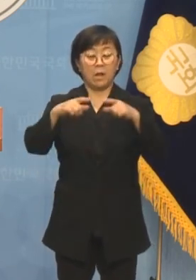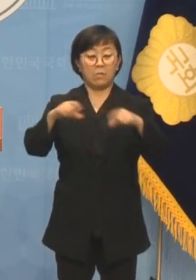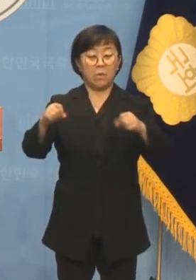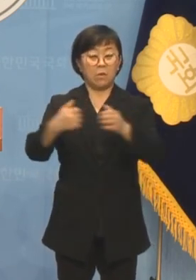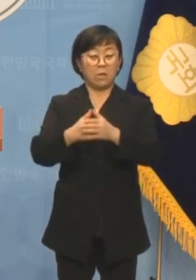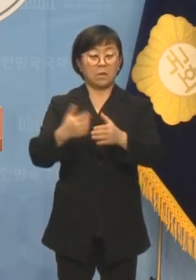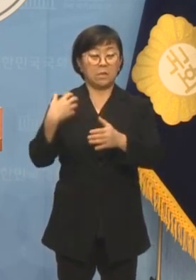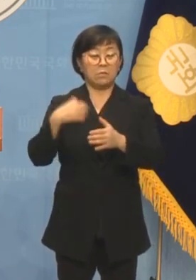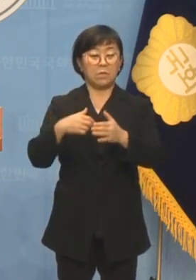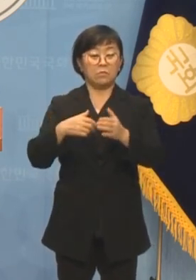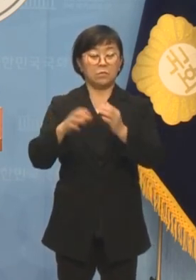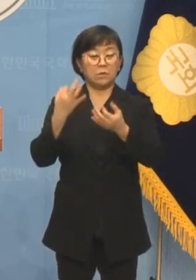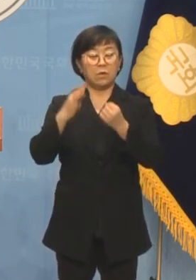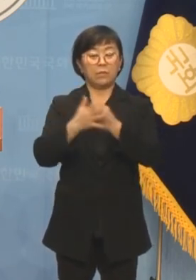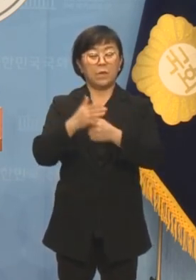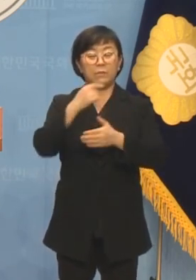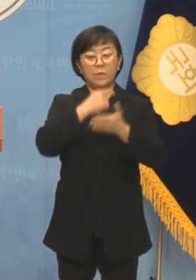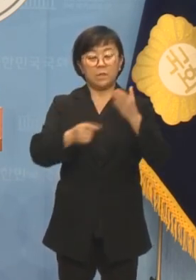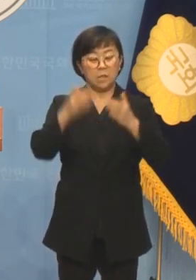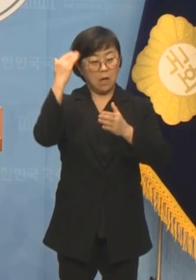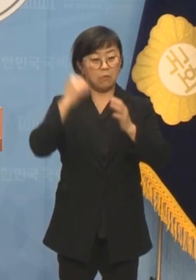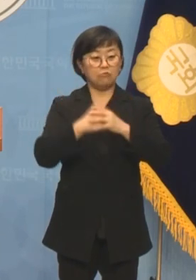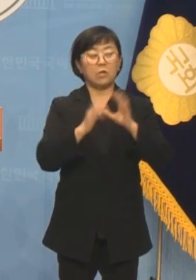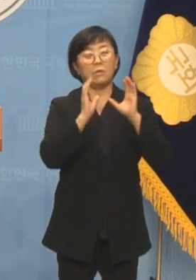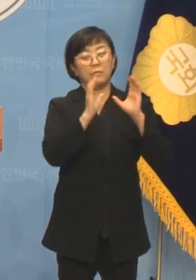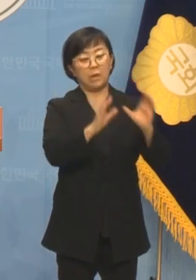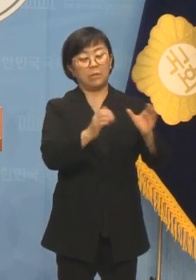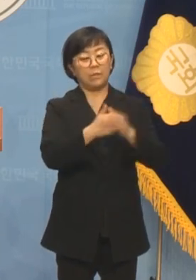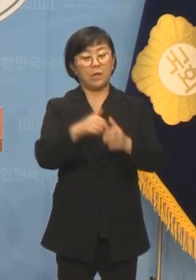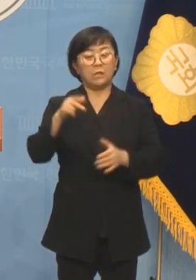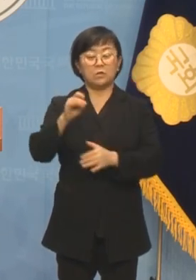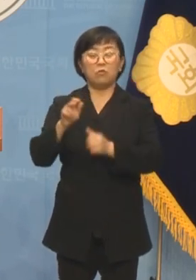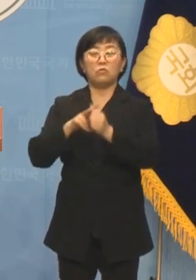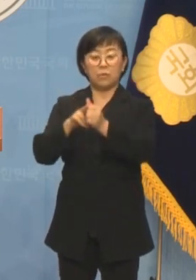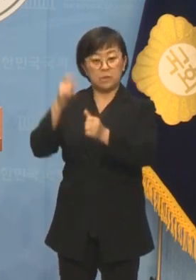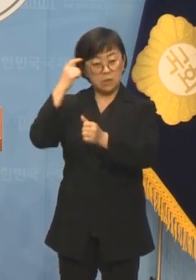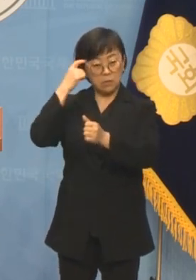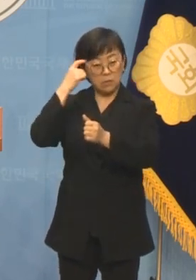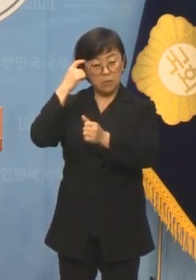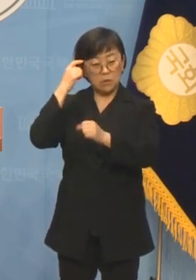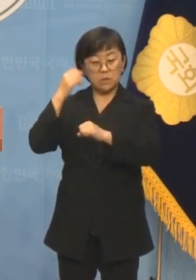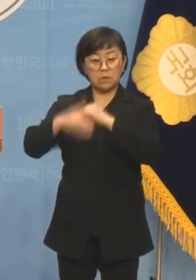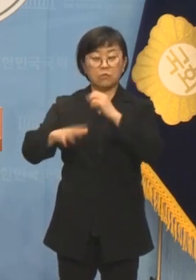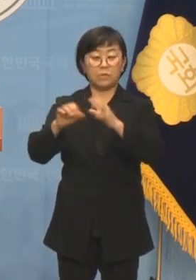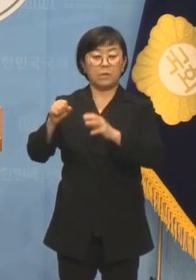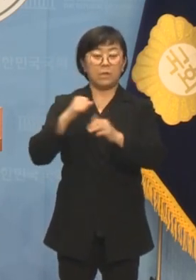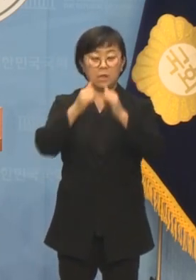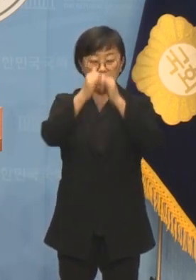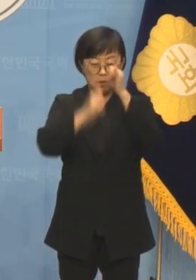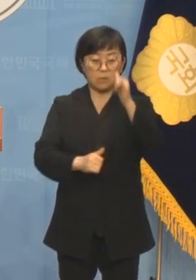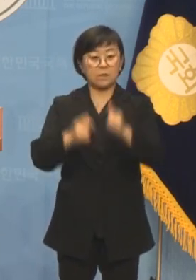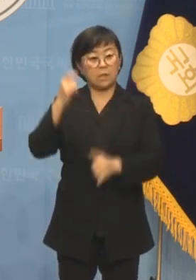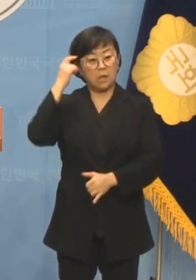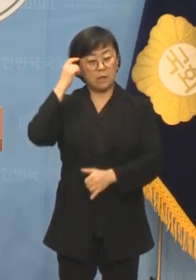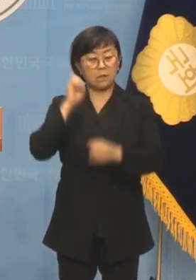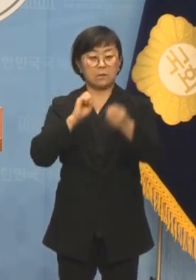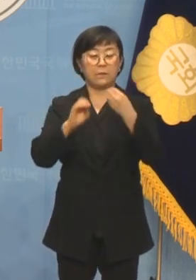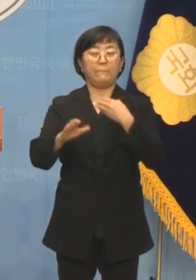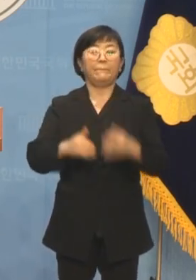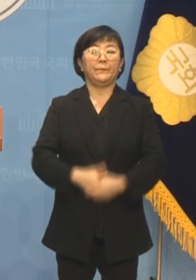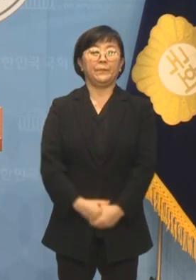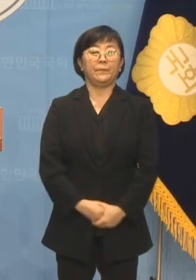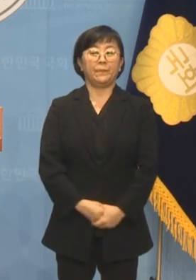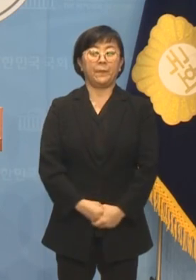부정하기 위해 피해자인 한국의 책임을 전가하는 정 후보의 사고방식이 국민의힘의 역사관인지 답하십시오.